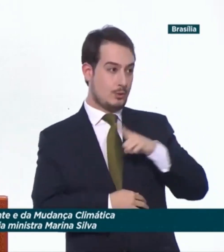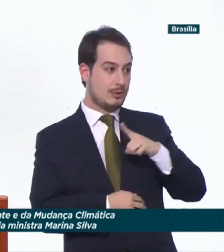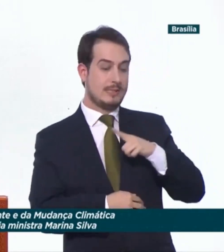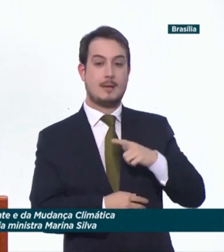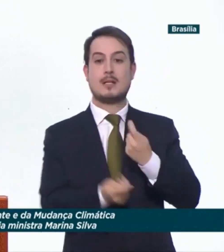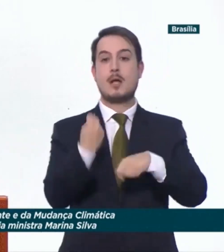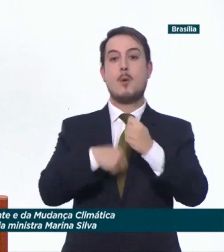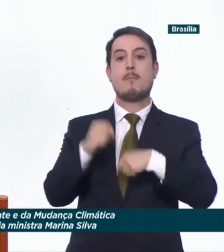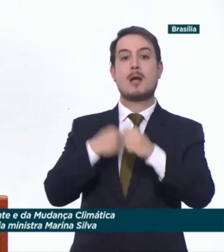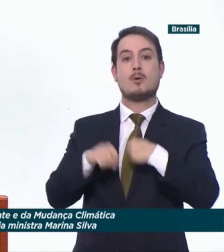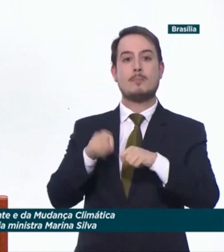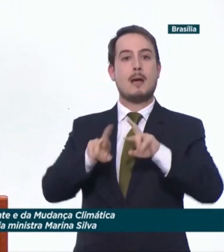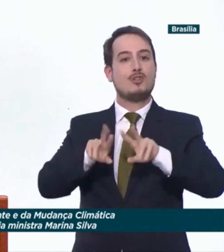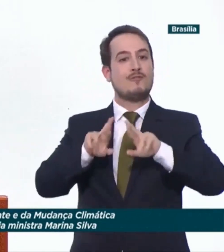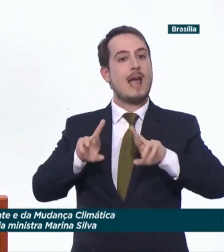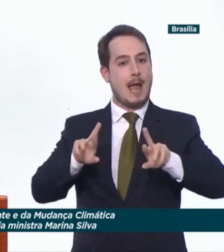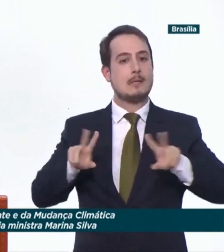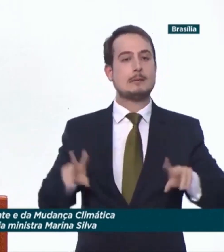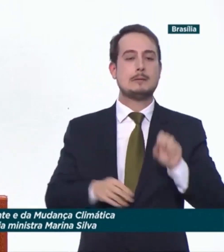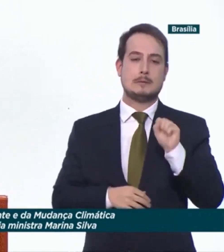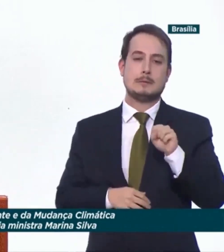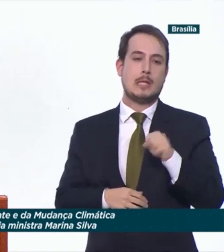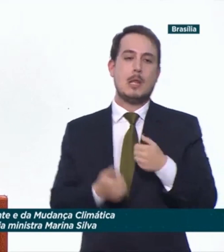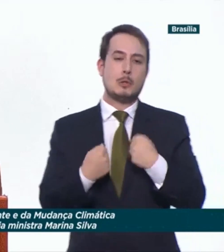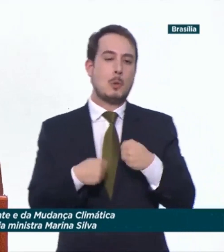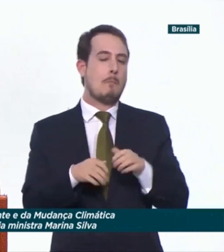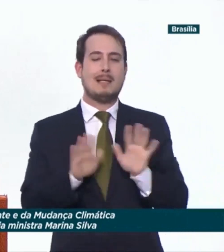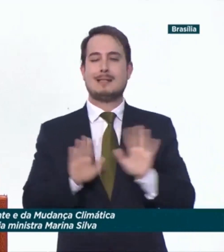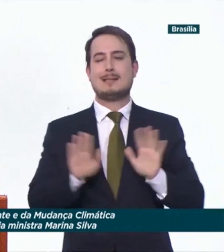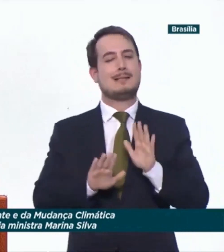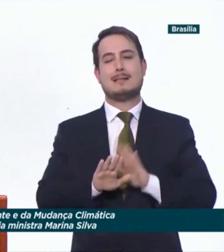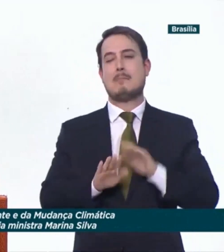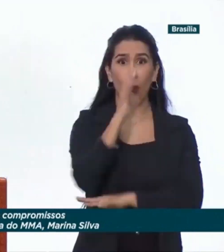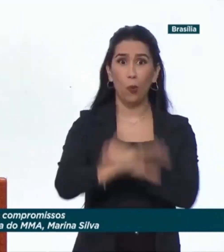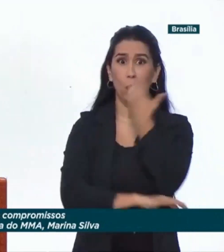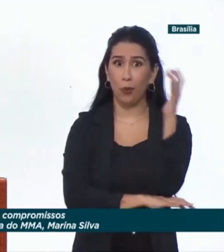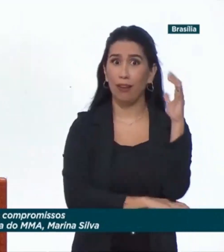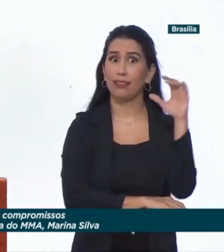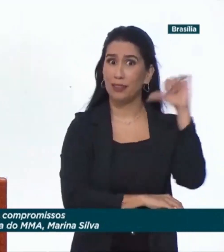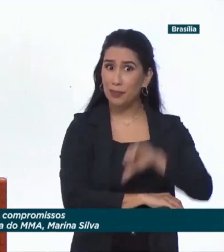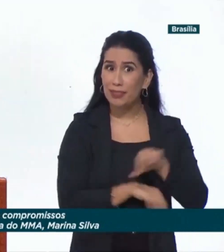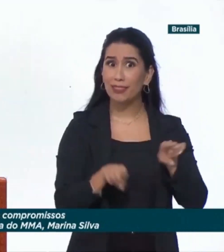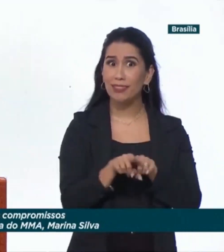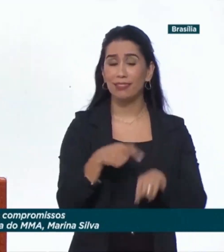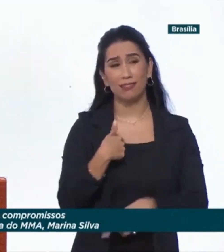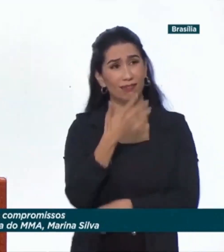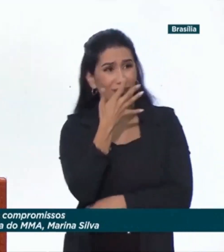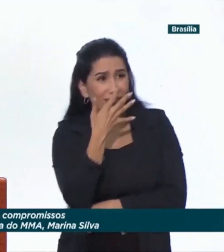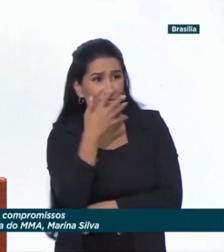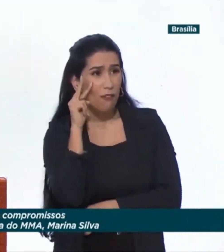que ter uma economia diversificada, não tem mais a necessidade da Secretaria. A importância da